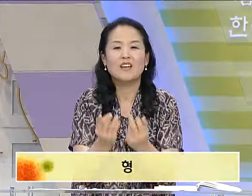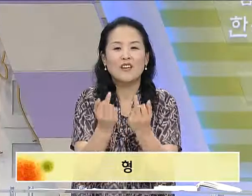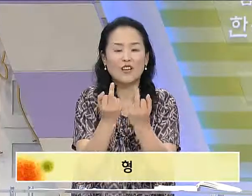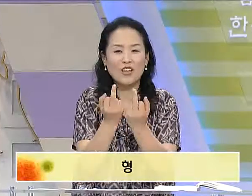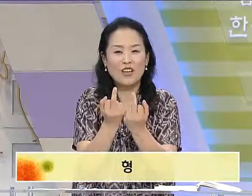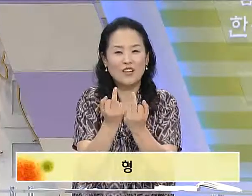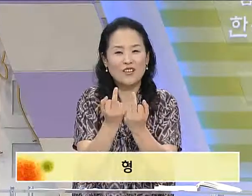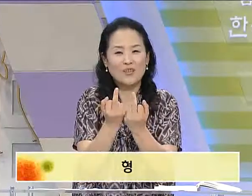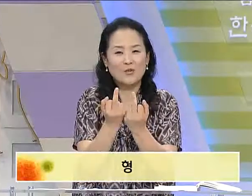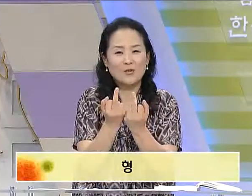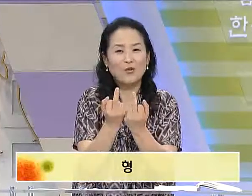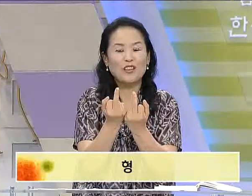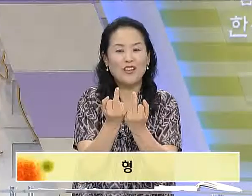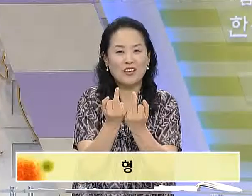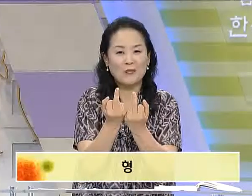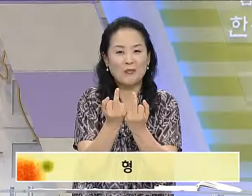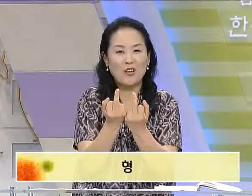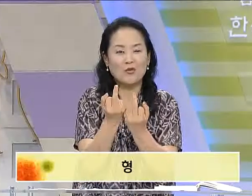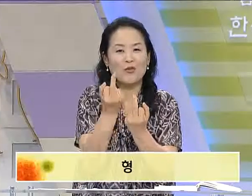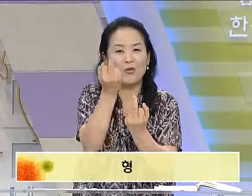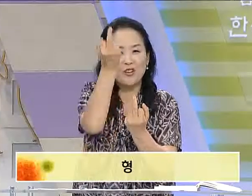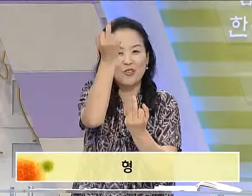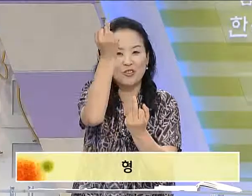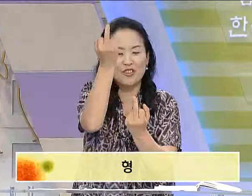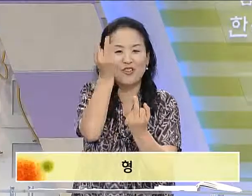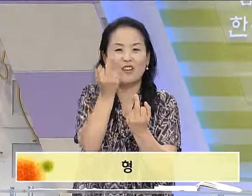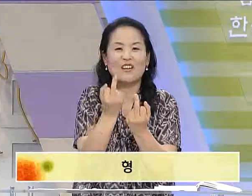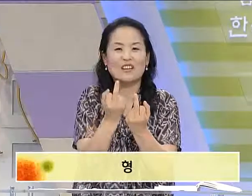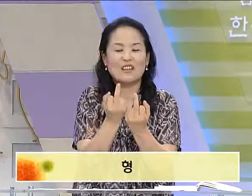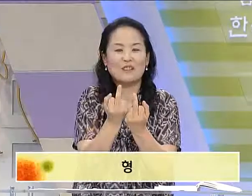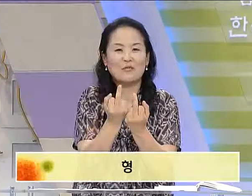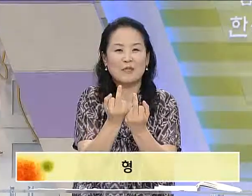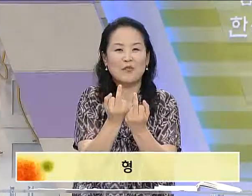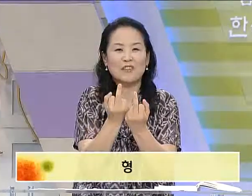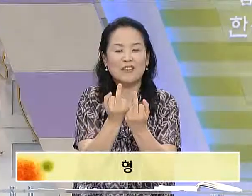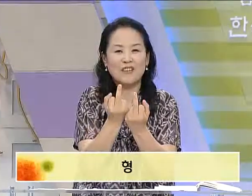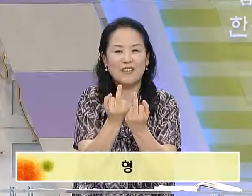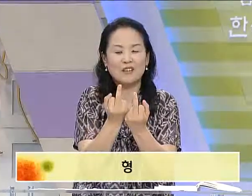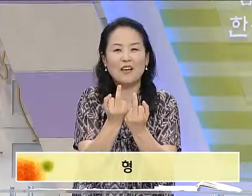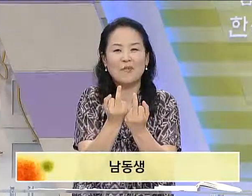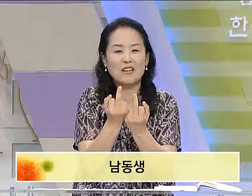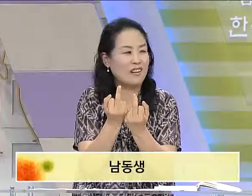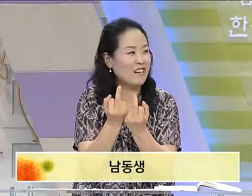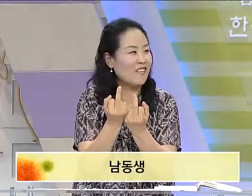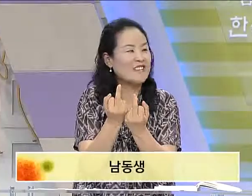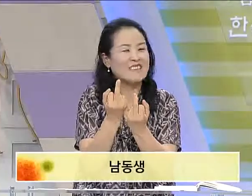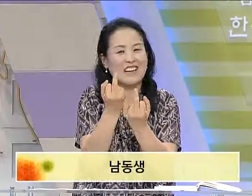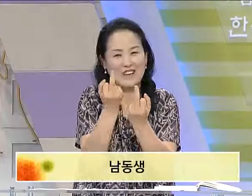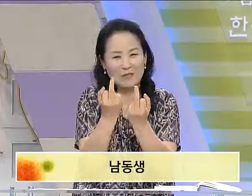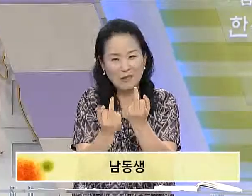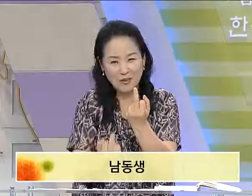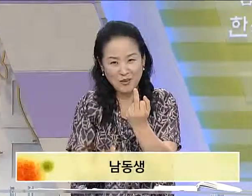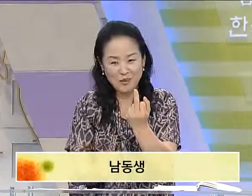형이 손이기 때문에 위로 올려졌죠? 자, 그럼 남동생은 어떻게 하면 될까요? 자, 밑으로